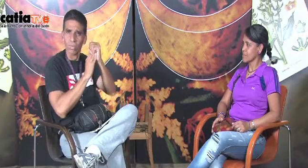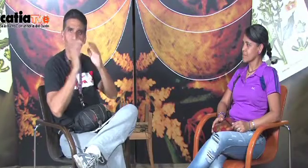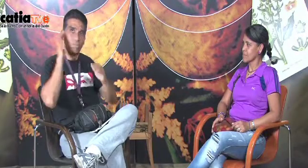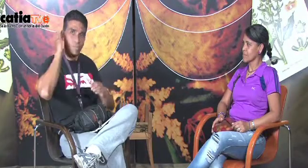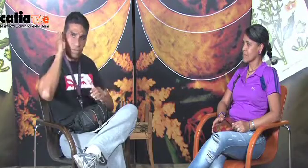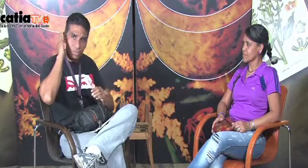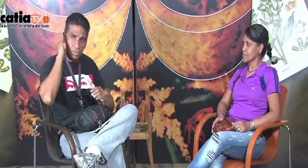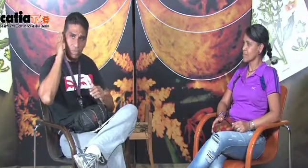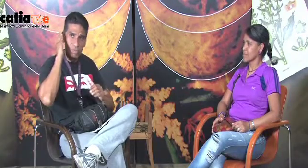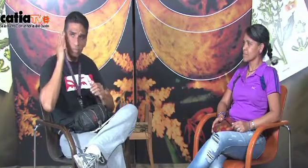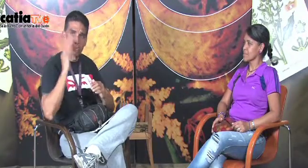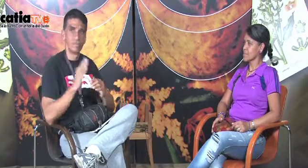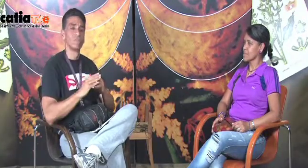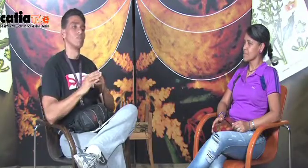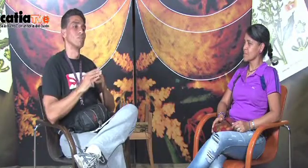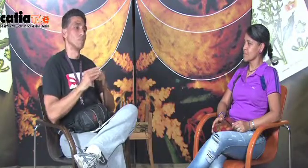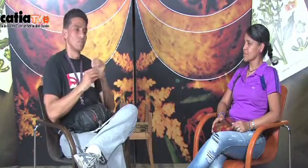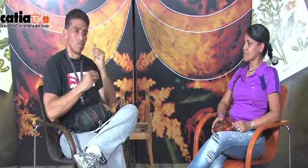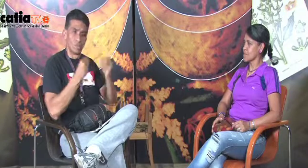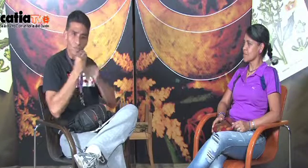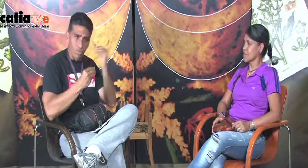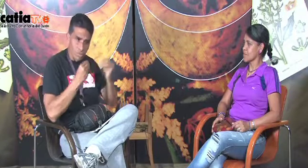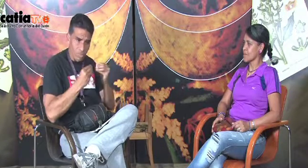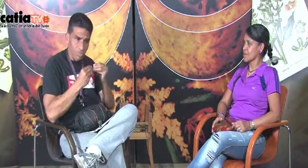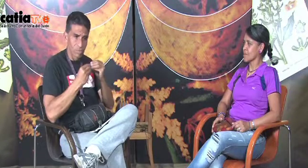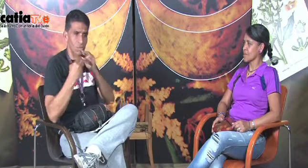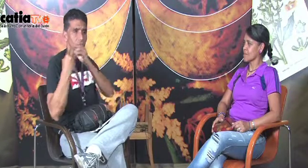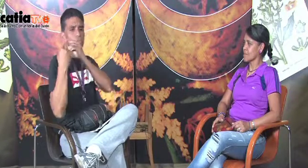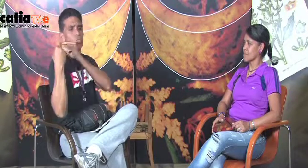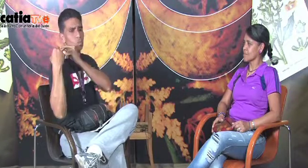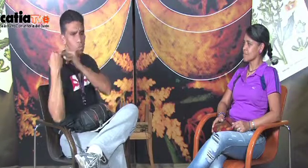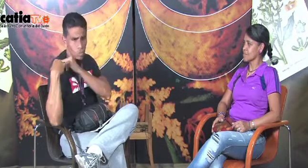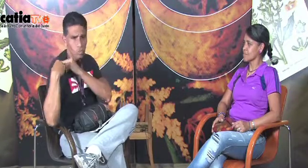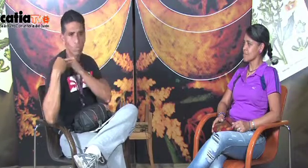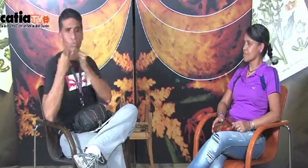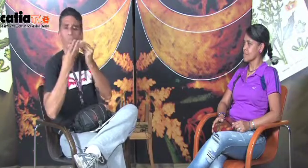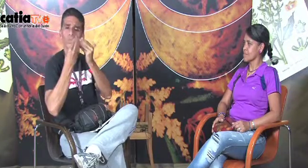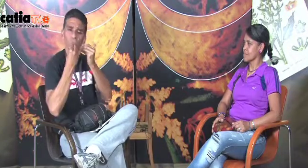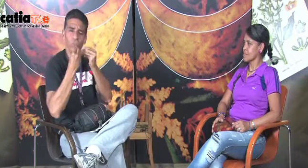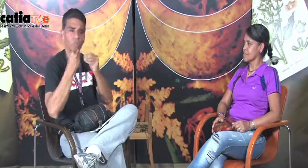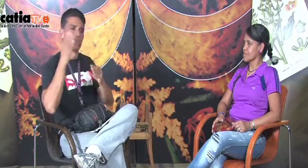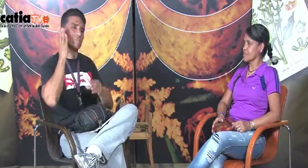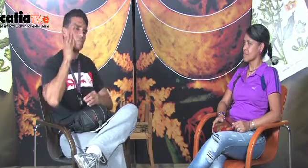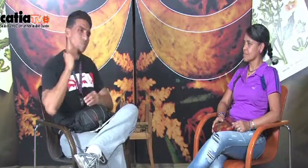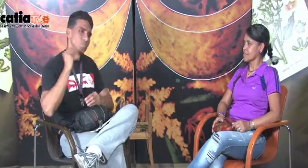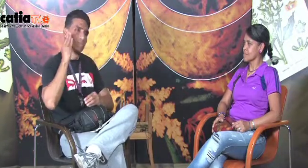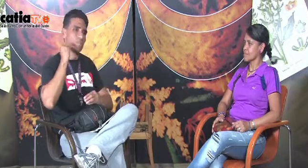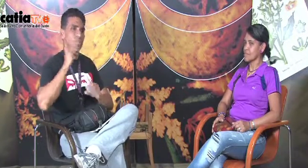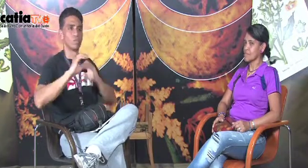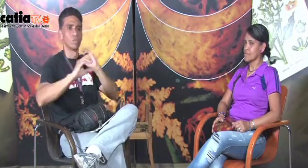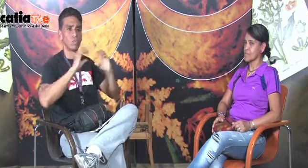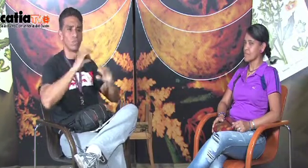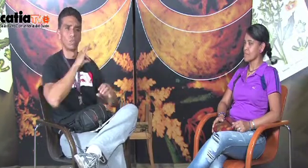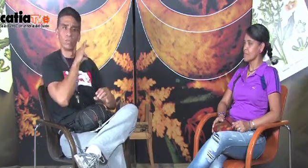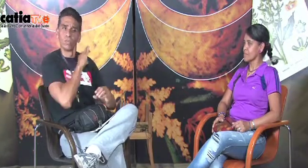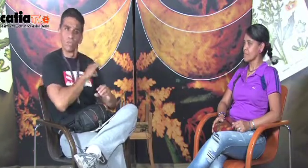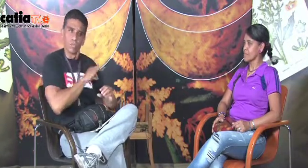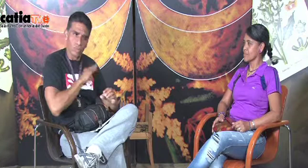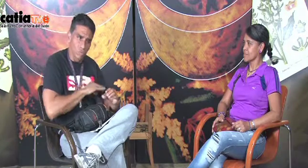Los líderes sordos hacen distintas actividades, tienen diferentes